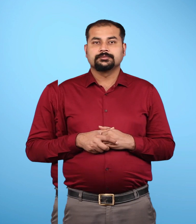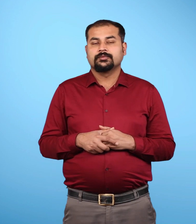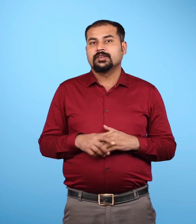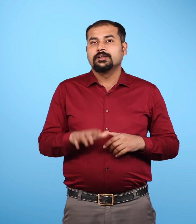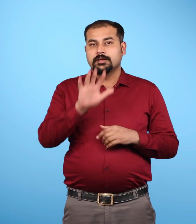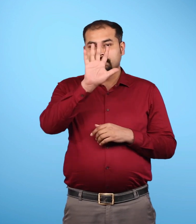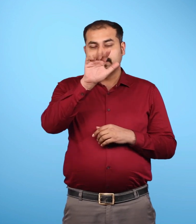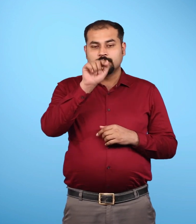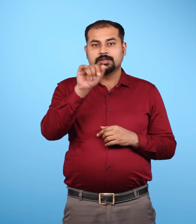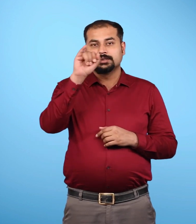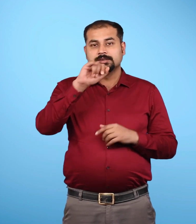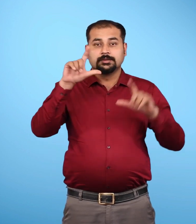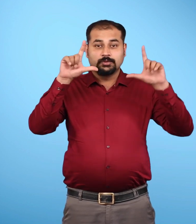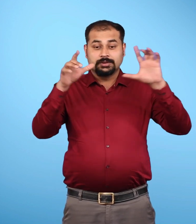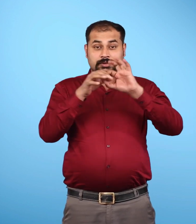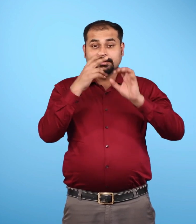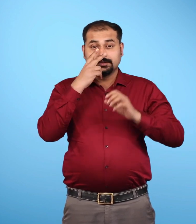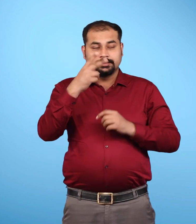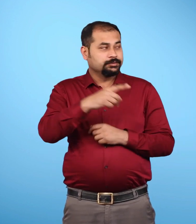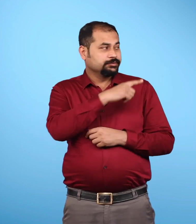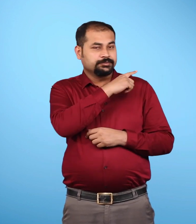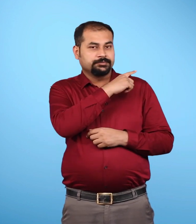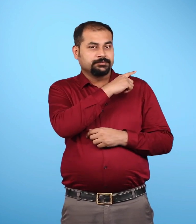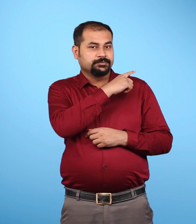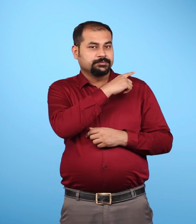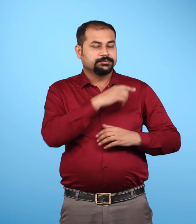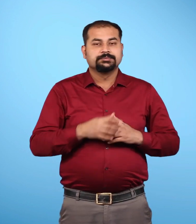इस प्रिष्ठ पर चित्र 5.6 दिया गया है